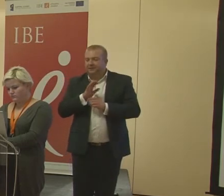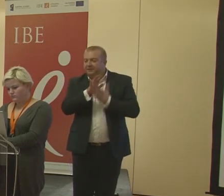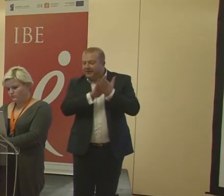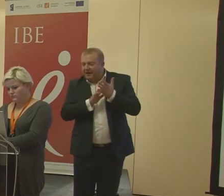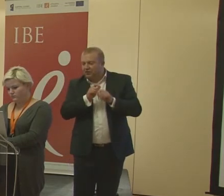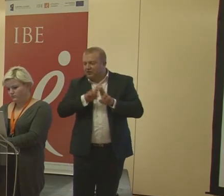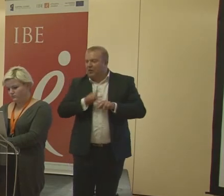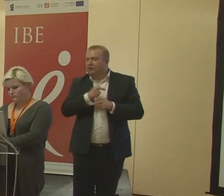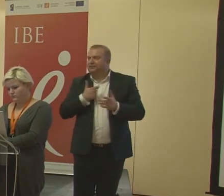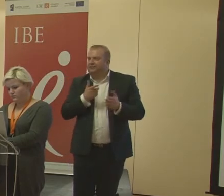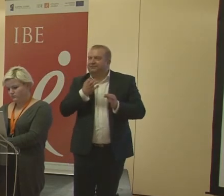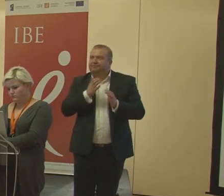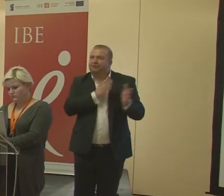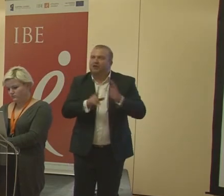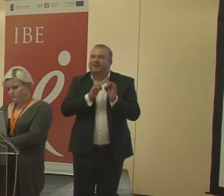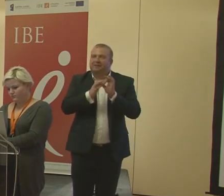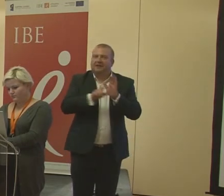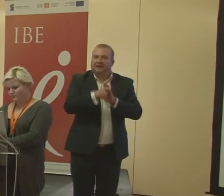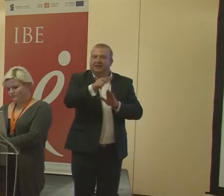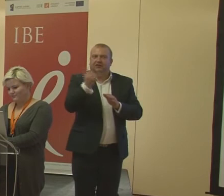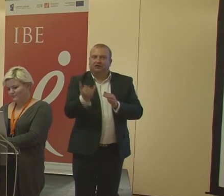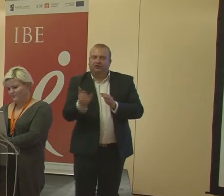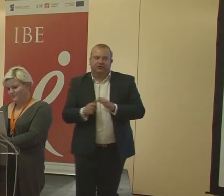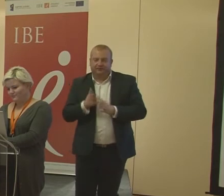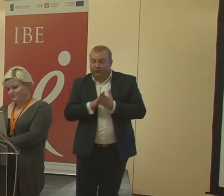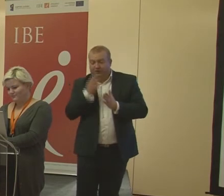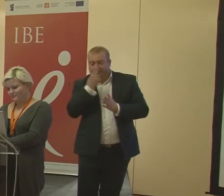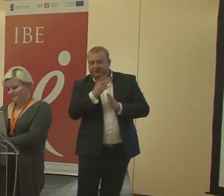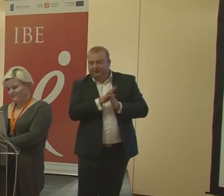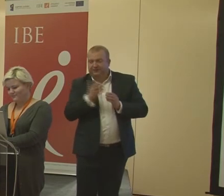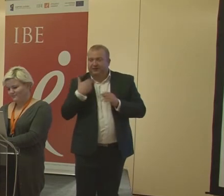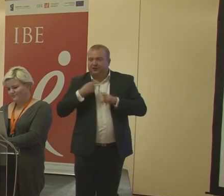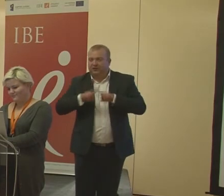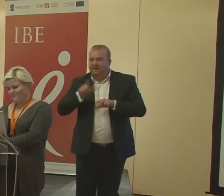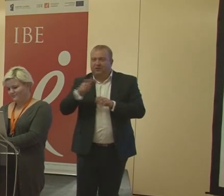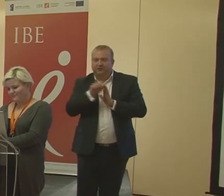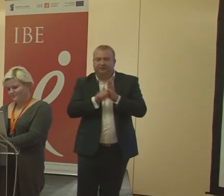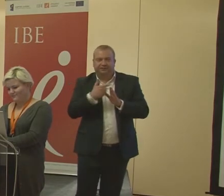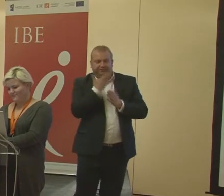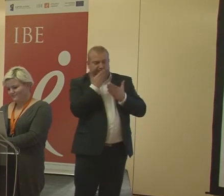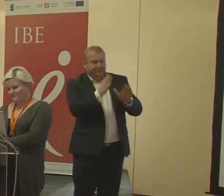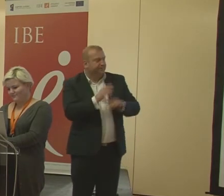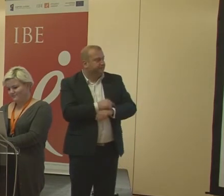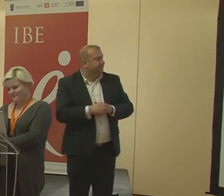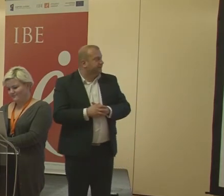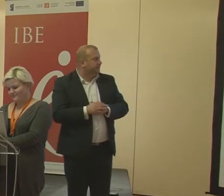ta lekcja była efektywna. Także ja Państwa zostawiam z chwilką filmu. Bardzo proszę.